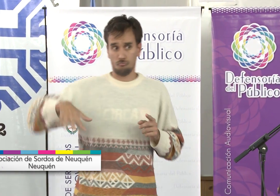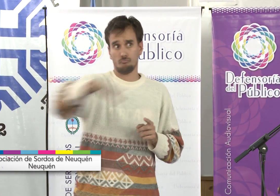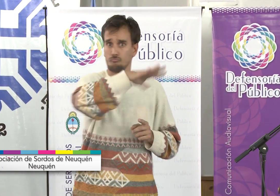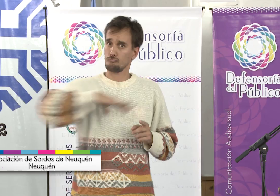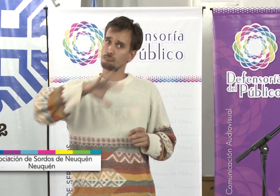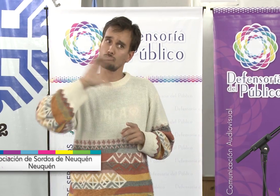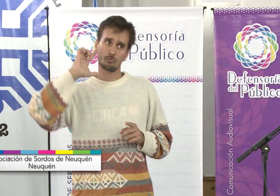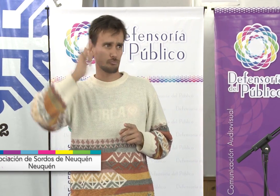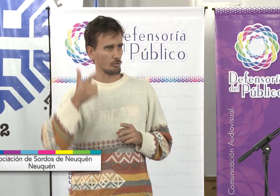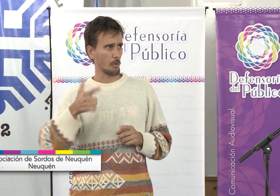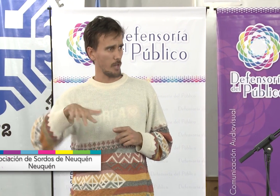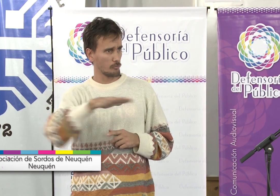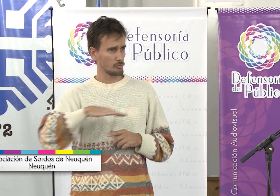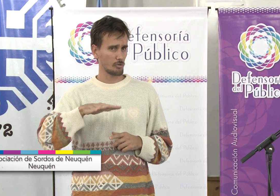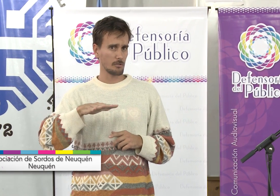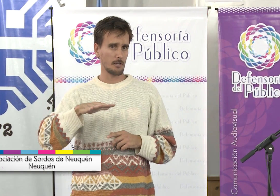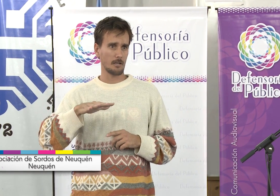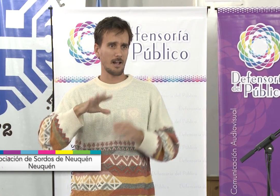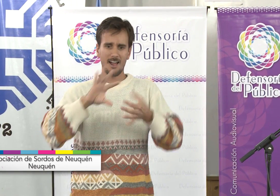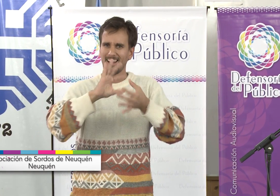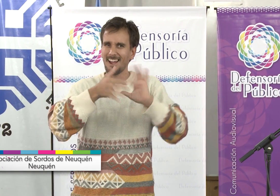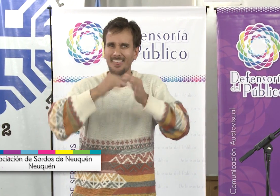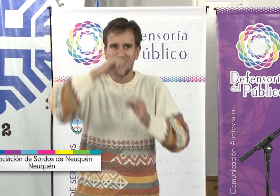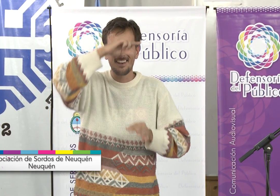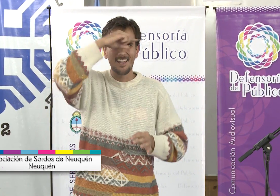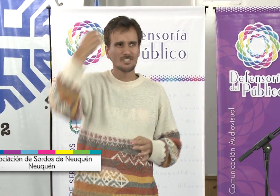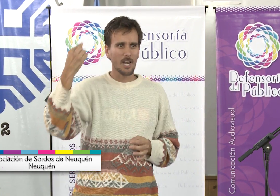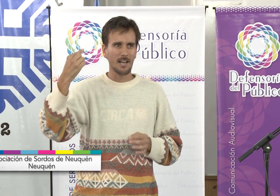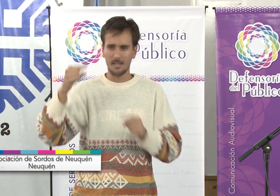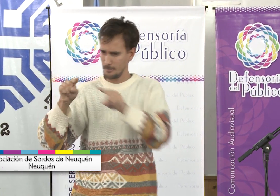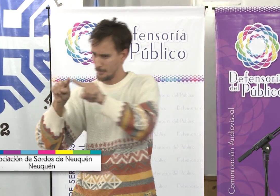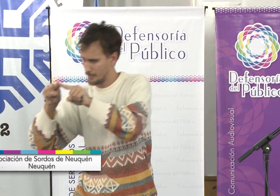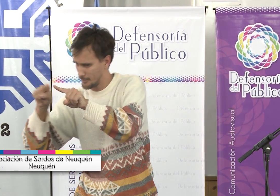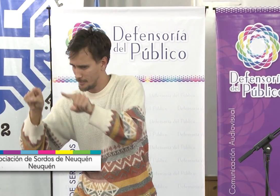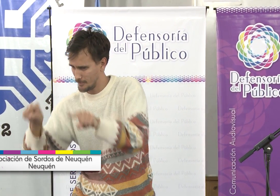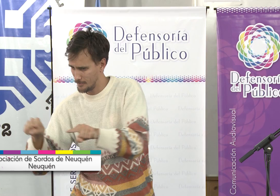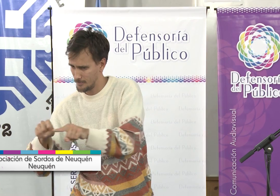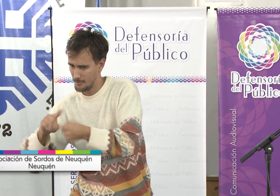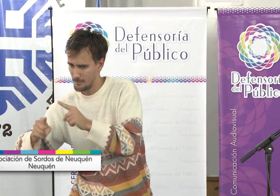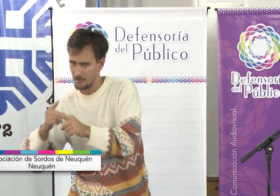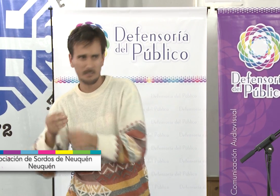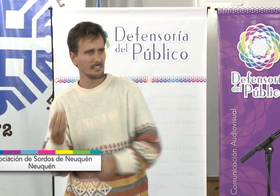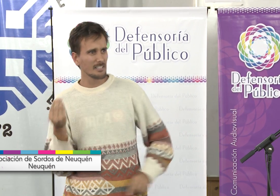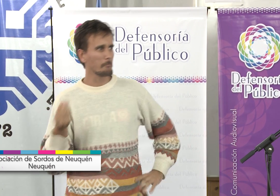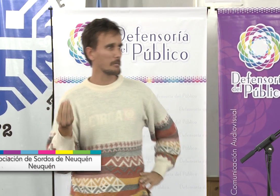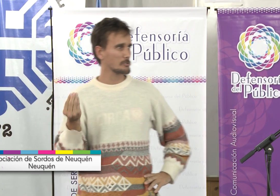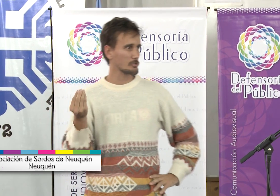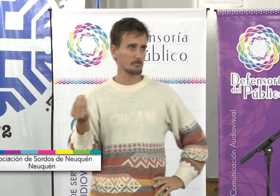También yo, en la comunidad sorda, en cadena nacional, teníamos un wipe con